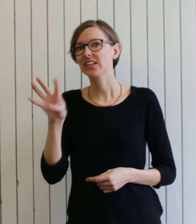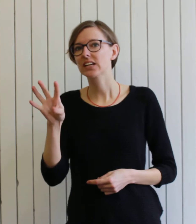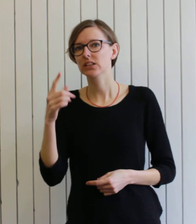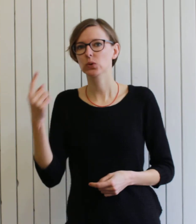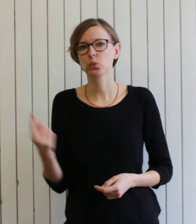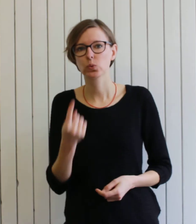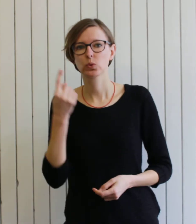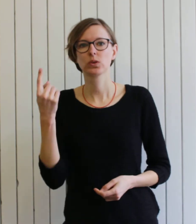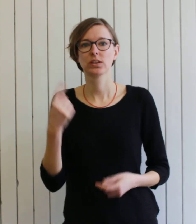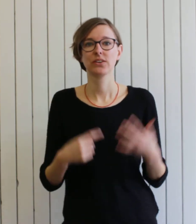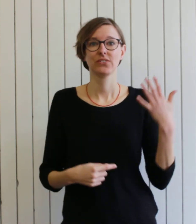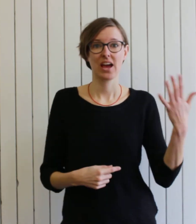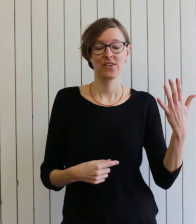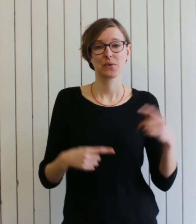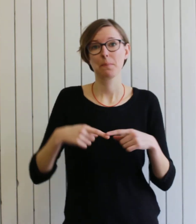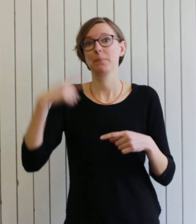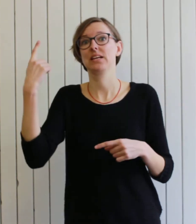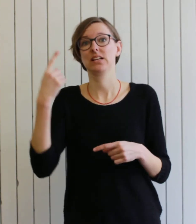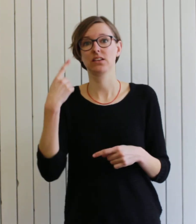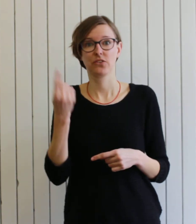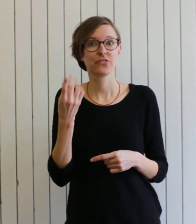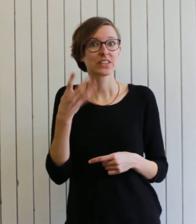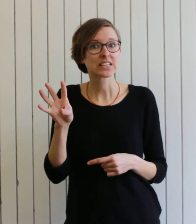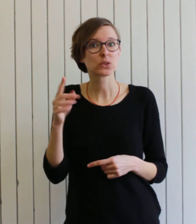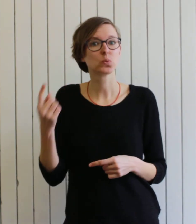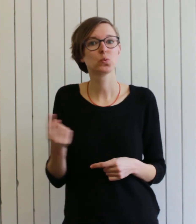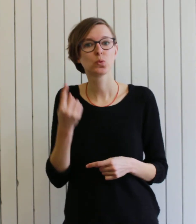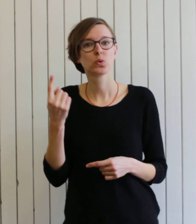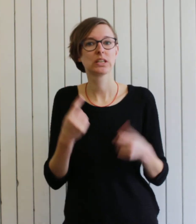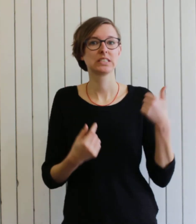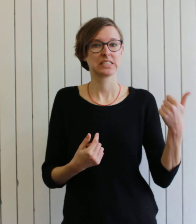documenten gewoon weer aan de heren. Het zou wel goed zijn. is goed. is goed.